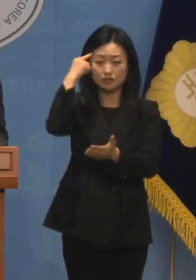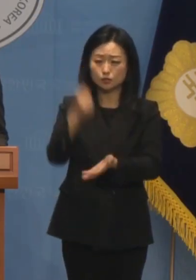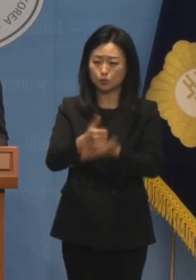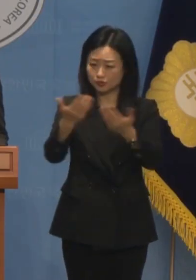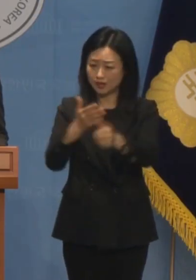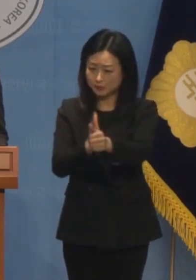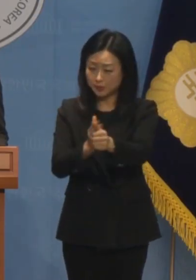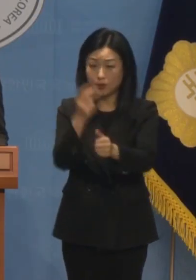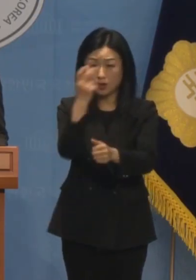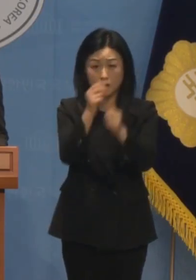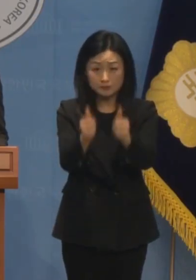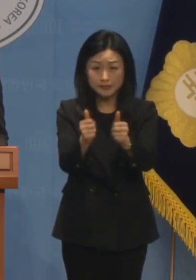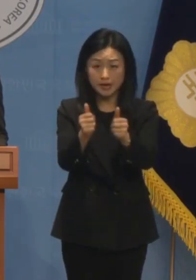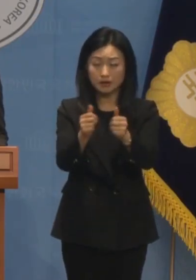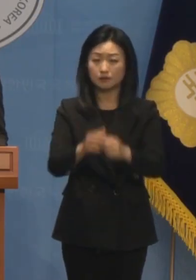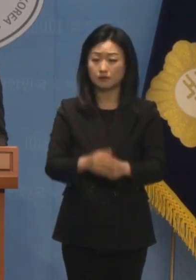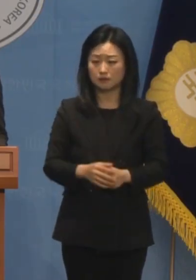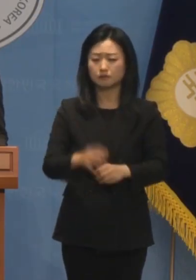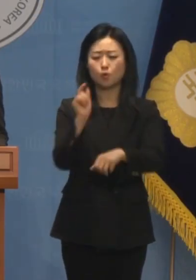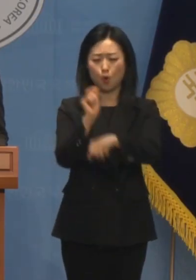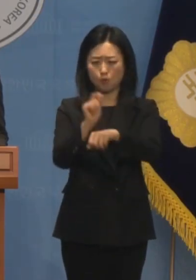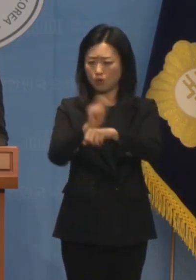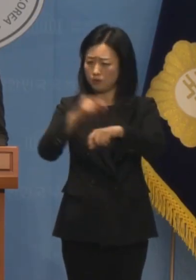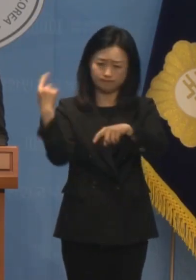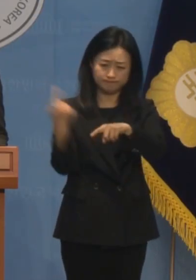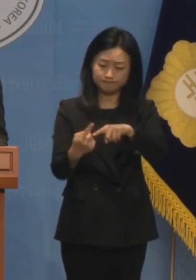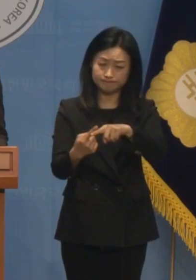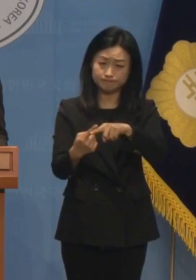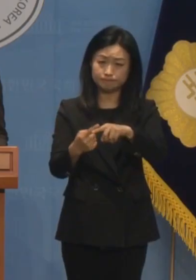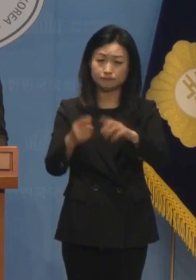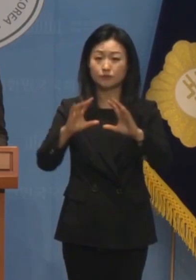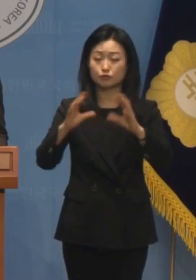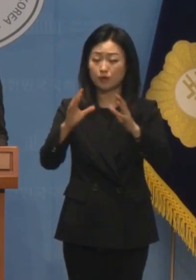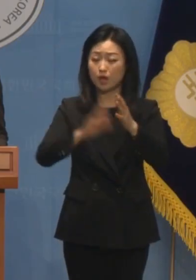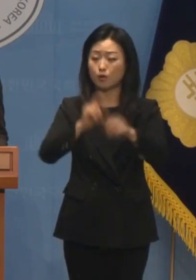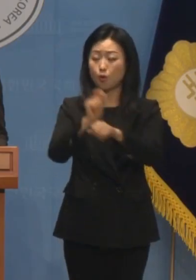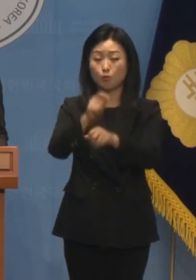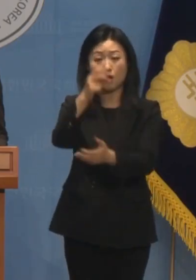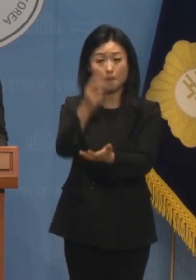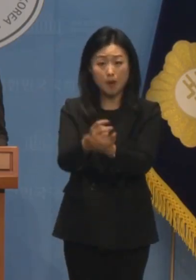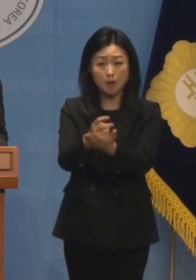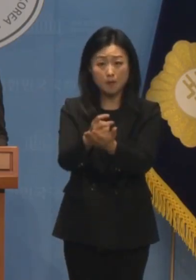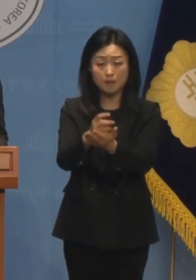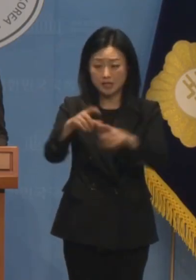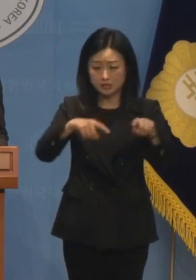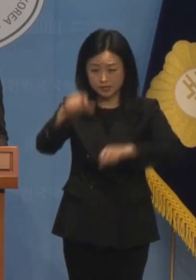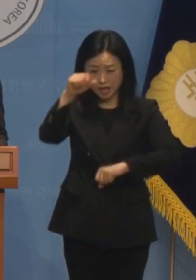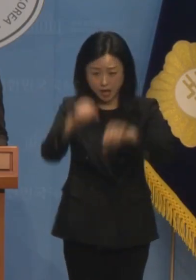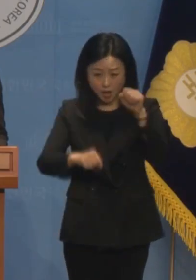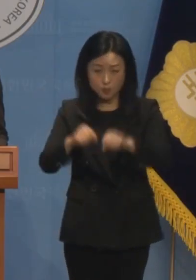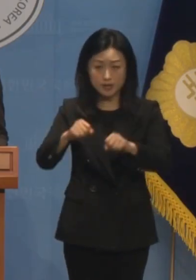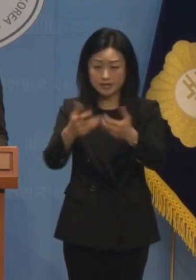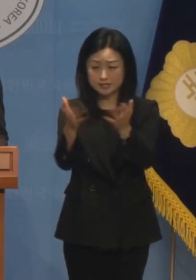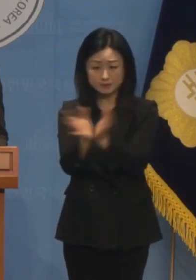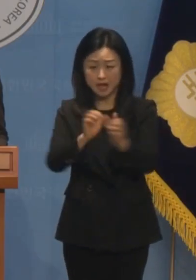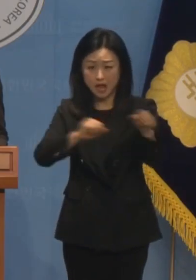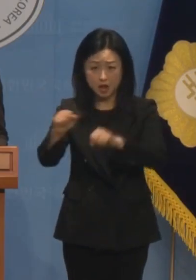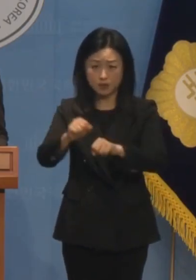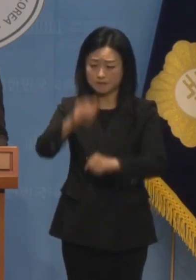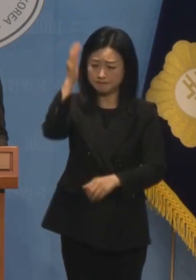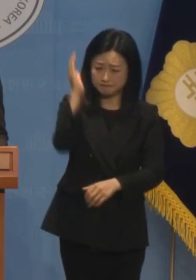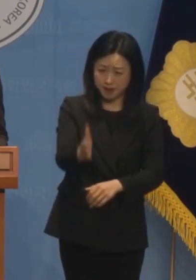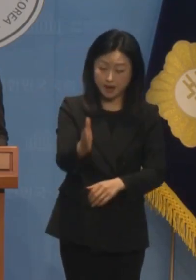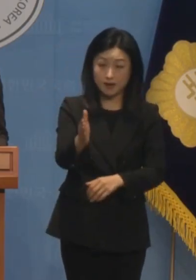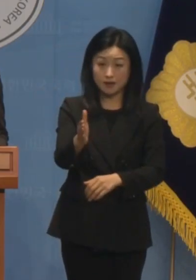검사도 국가공무원입니다 국가공무원법은 공무원의 정치 행위, 집단 행위를 금지하고